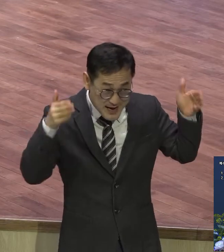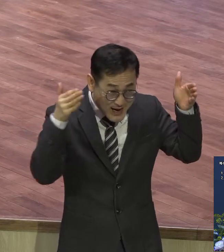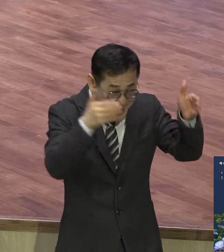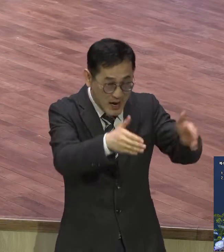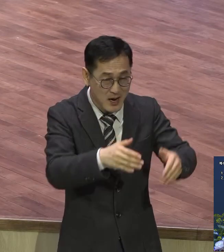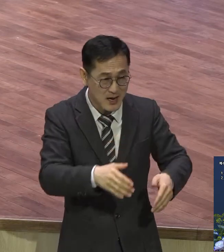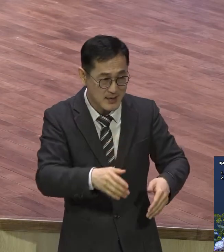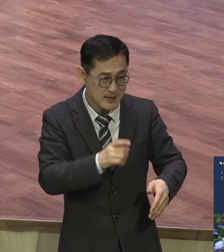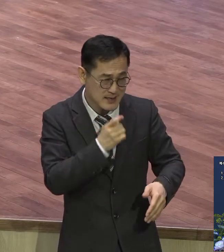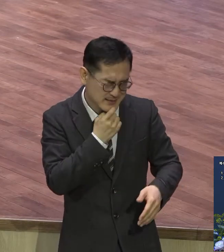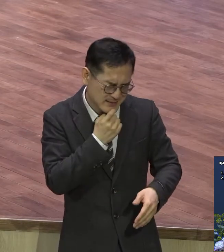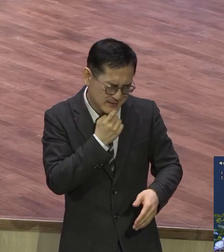소모하고